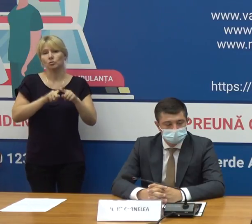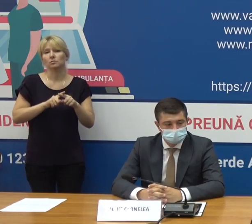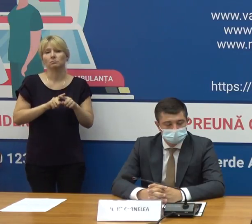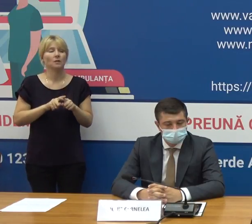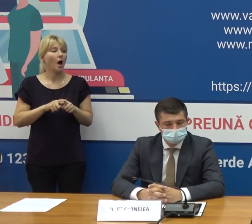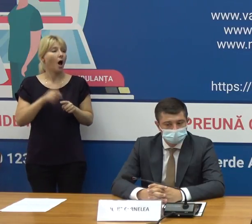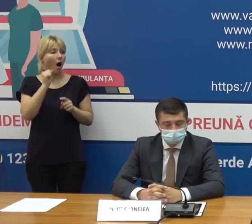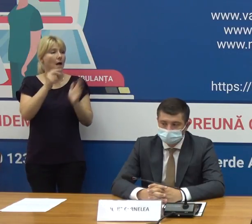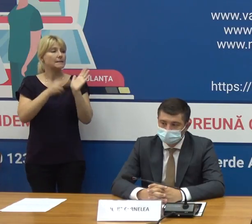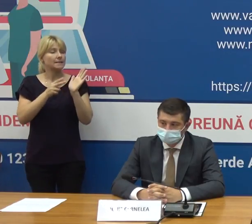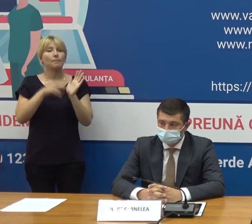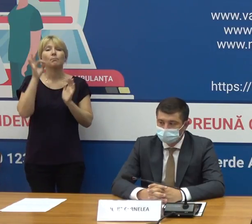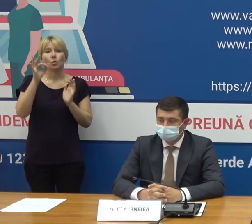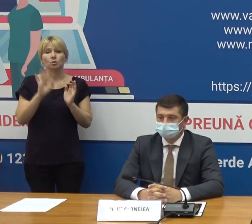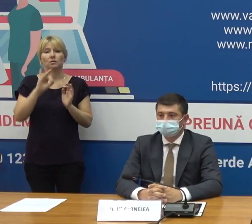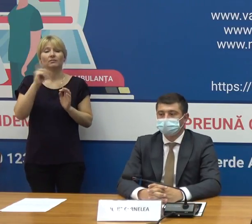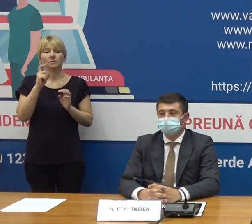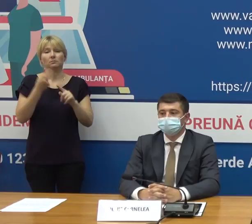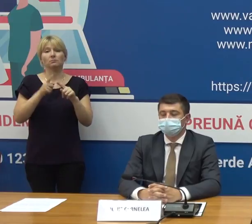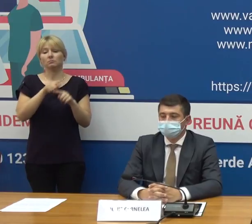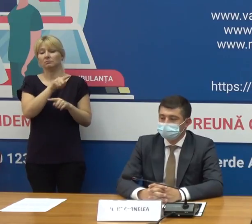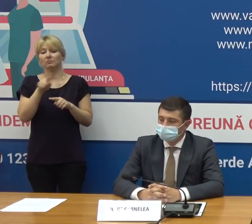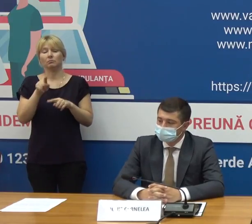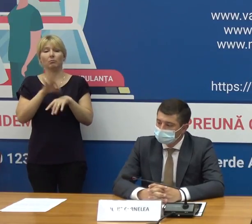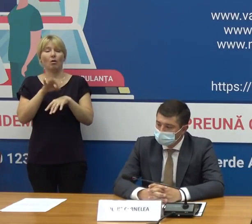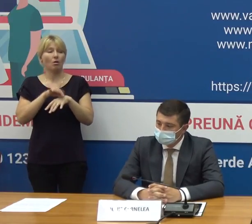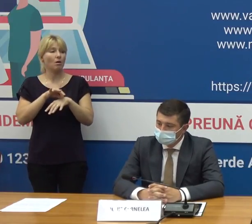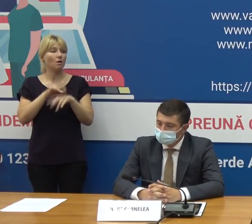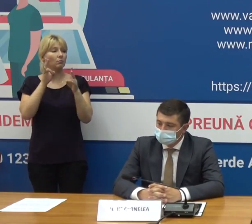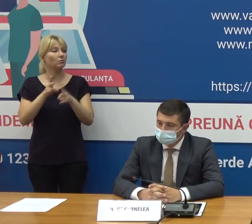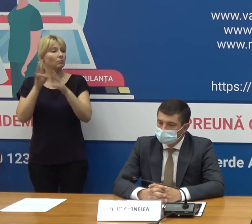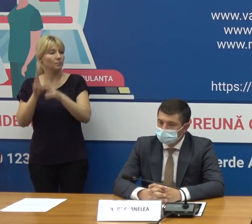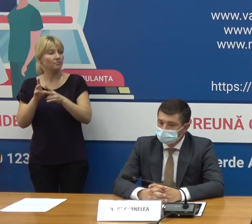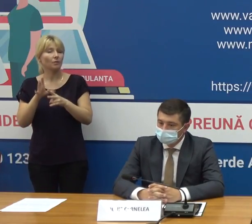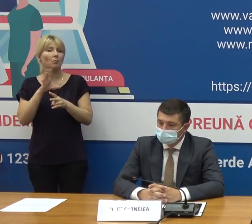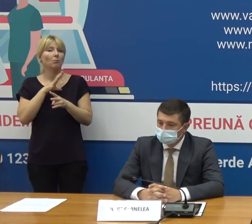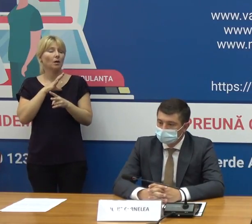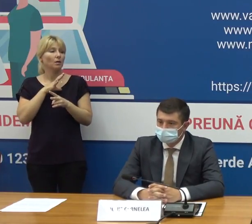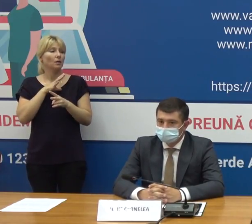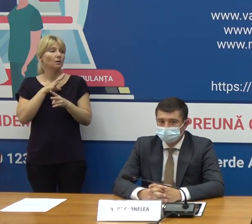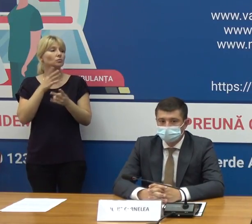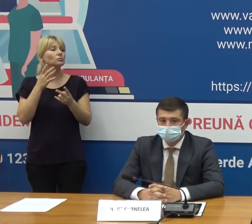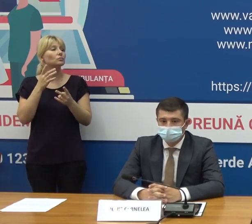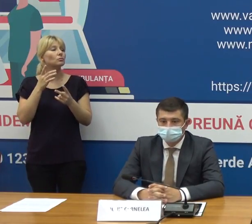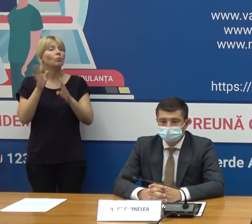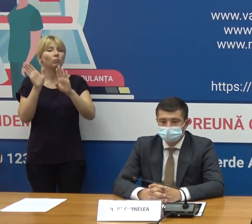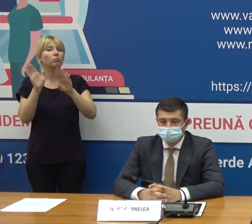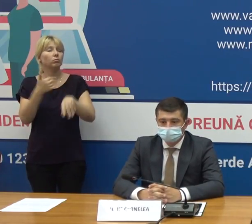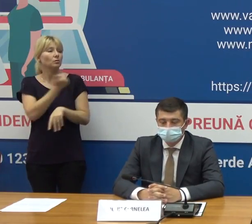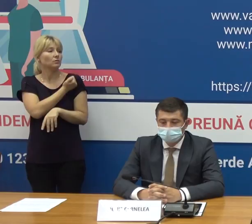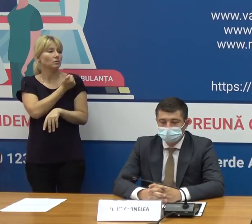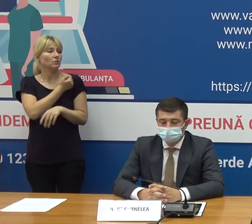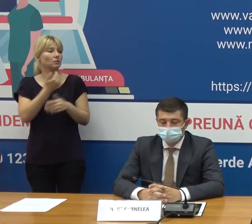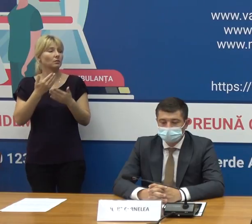% din acestea au fost evenimente adverse post imunizare cu